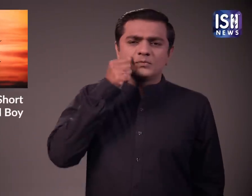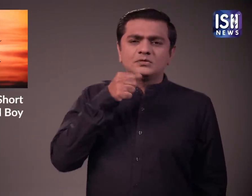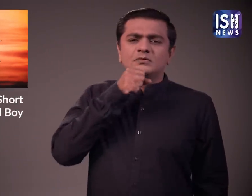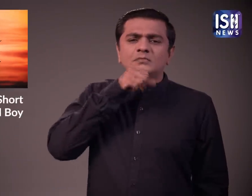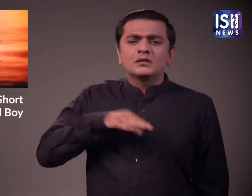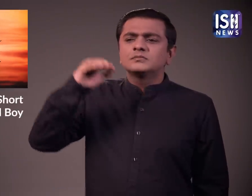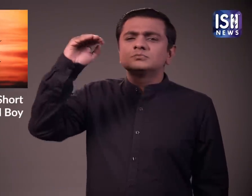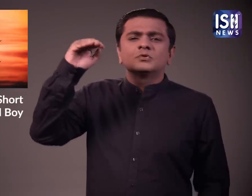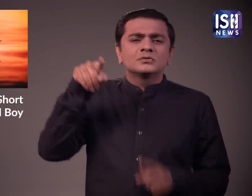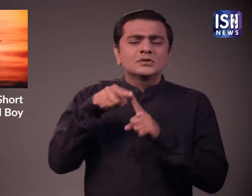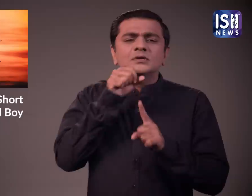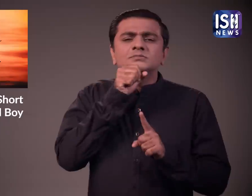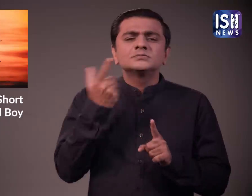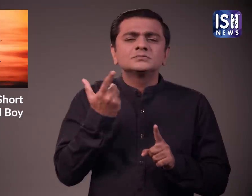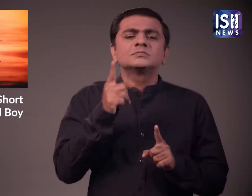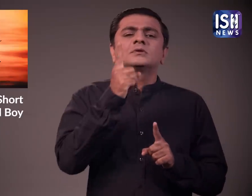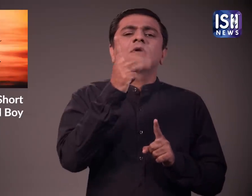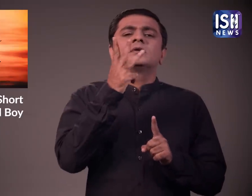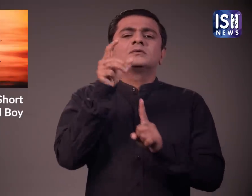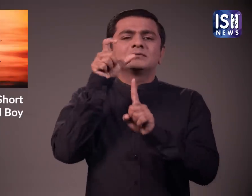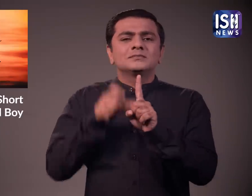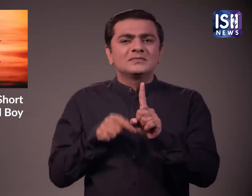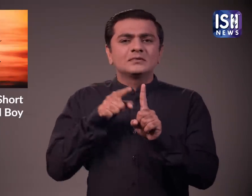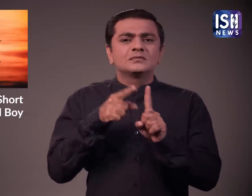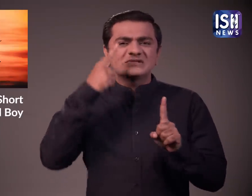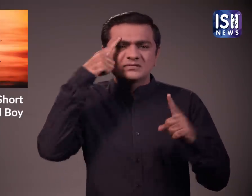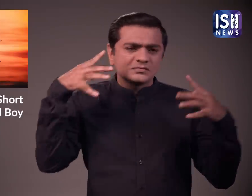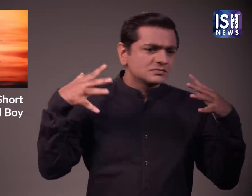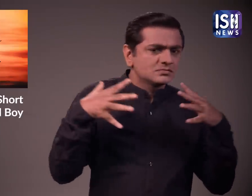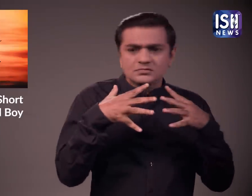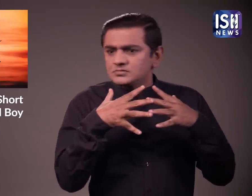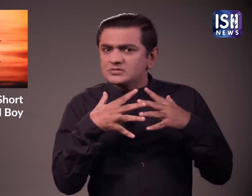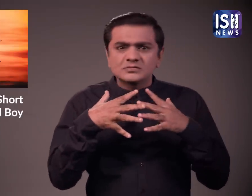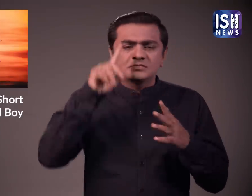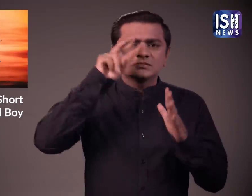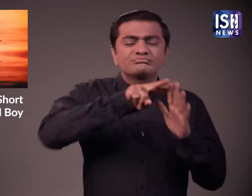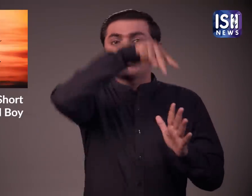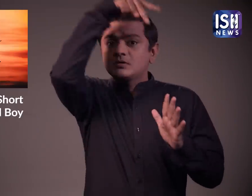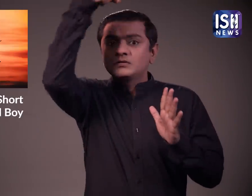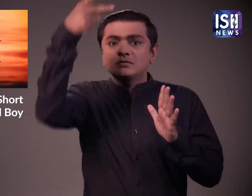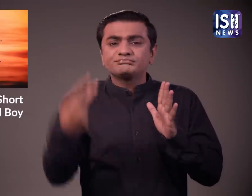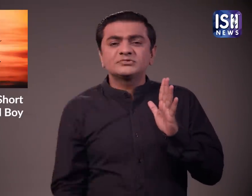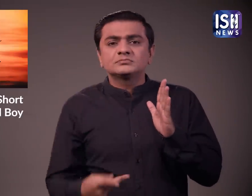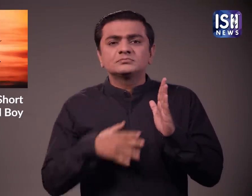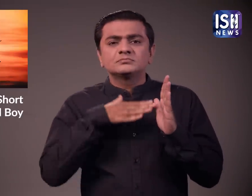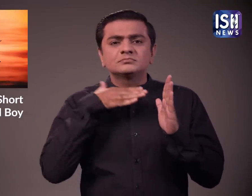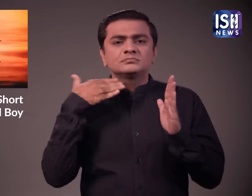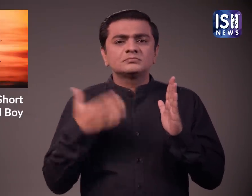एक 13 वर्षिय लड़के ने जो तनाव में था एक तुच्छ कारण के लिए एक इमारत से कूद कर